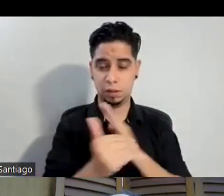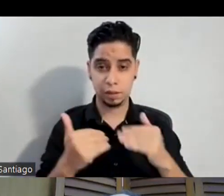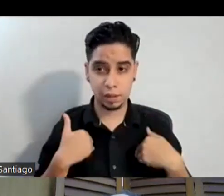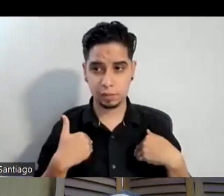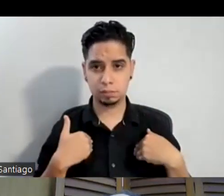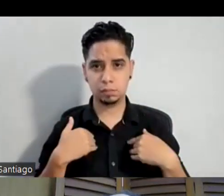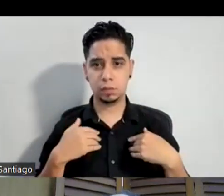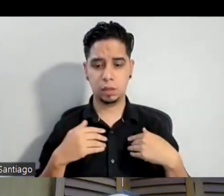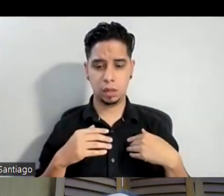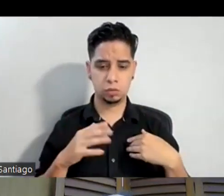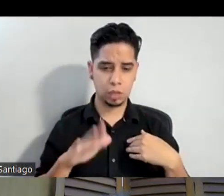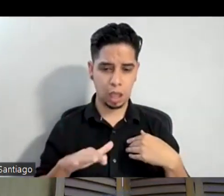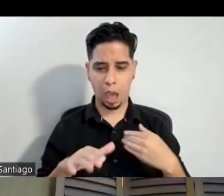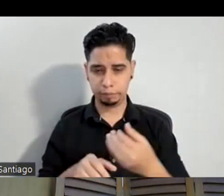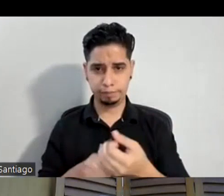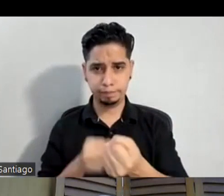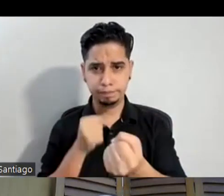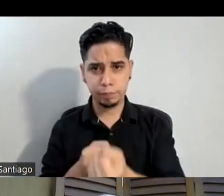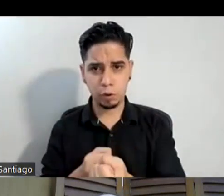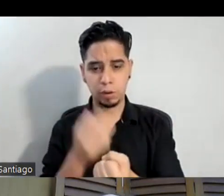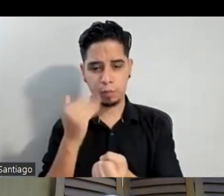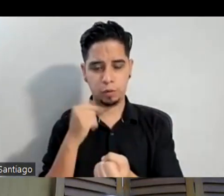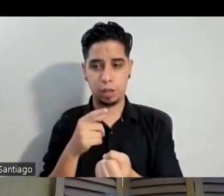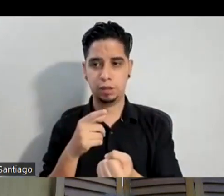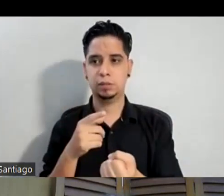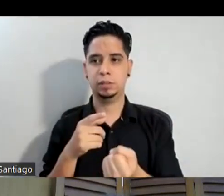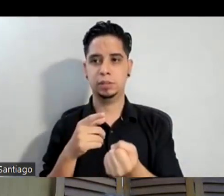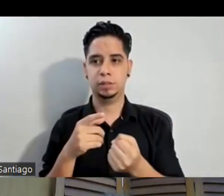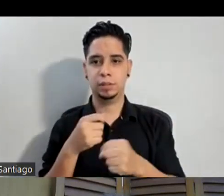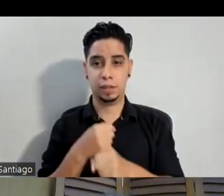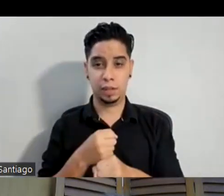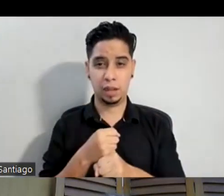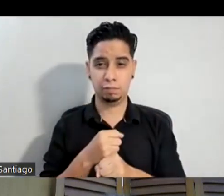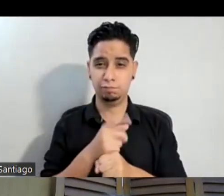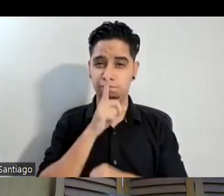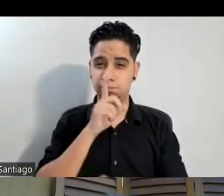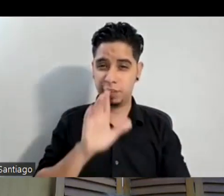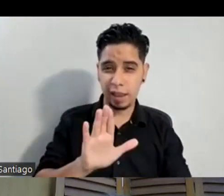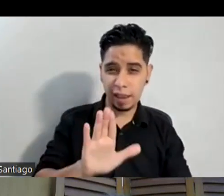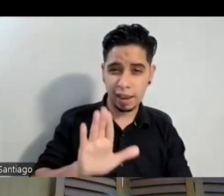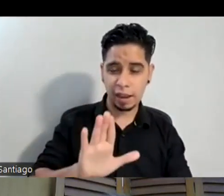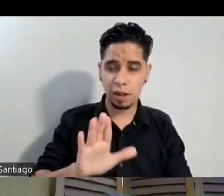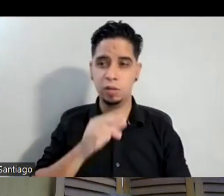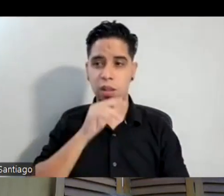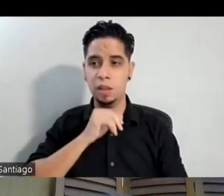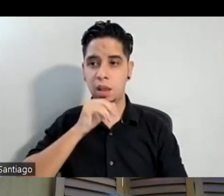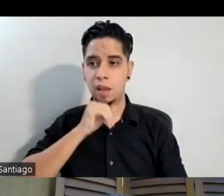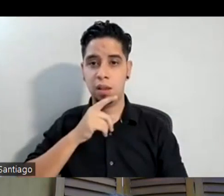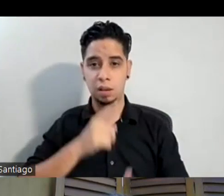apóyelo porque esa es está contribuyendo a la realización personal de un individuo en una edad que lo va a necesitar y lo va a agradecer toda la